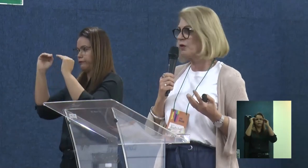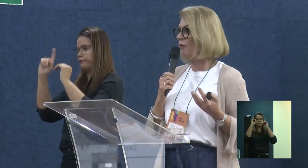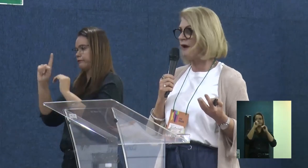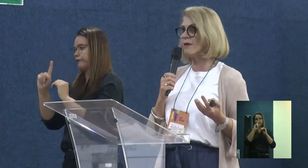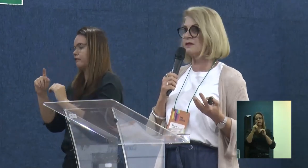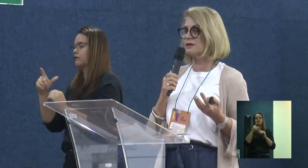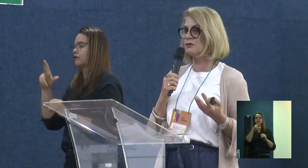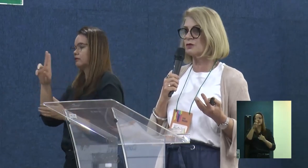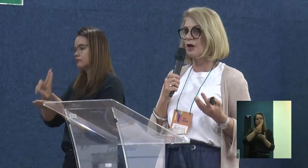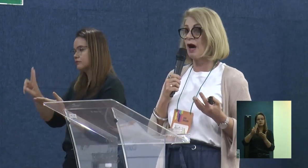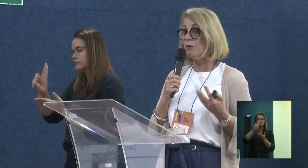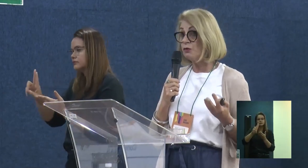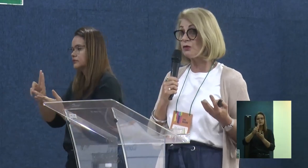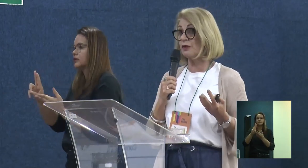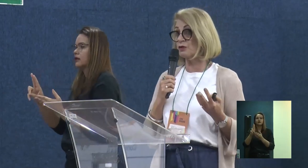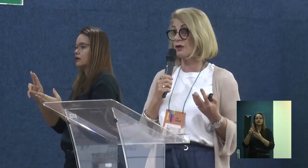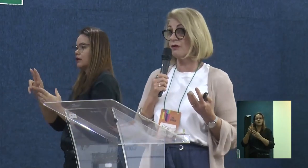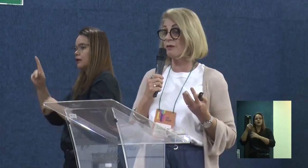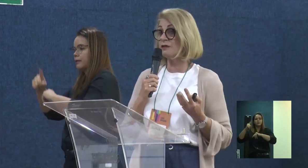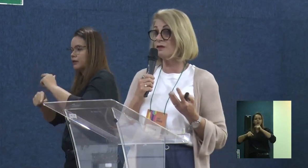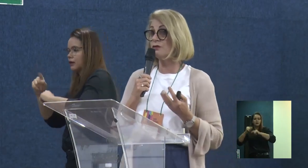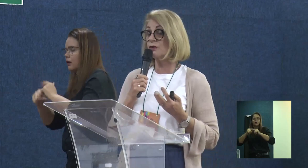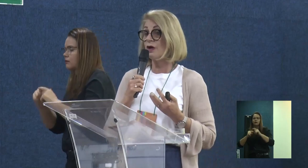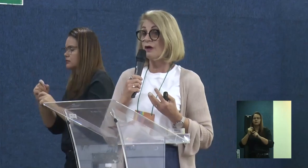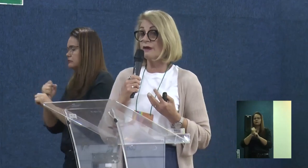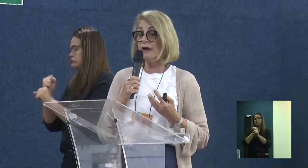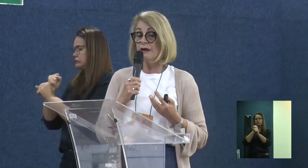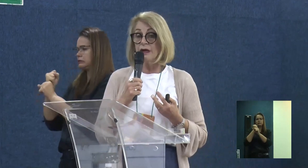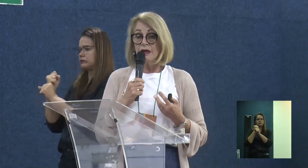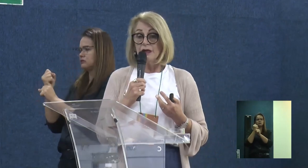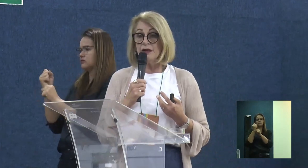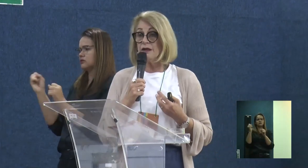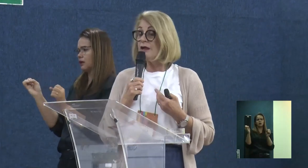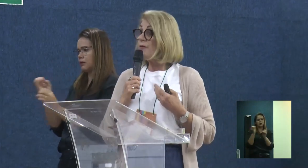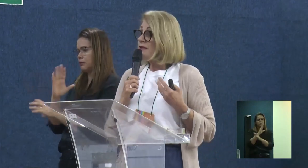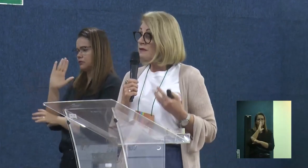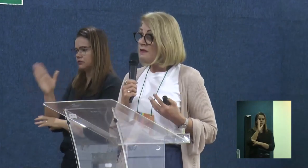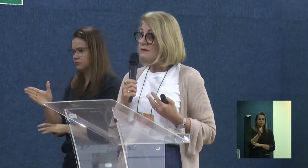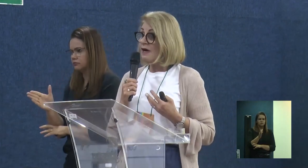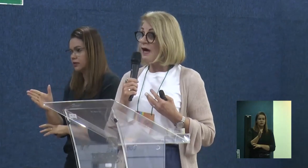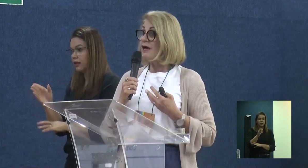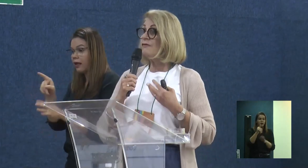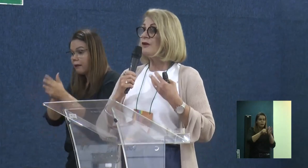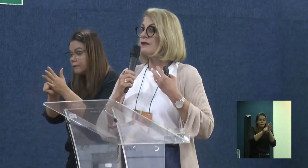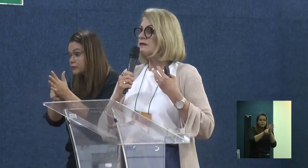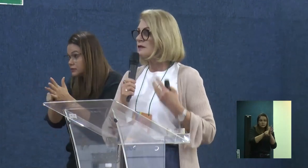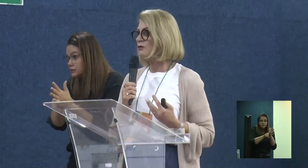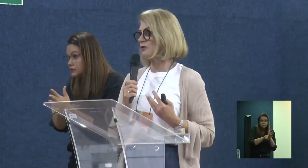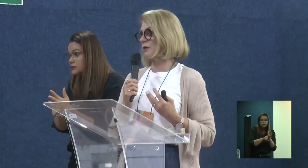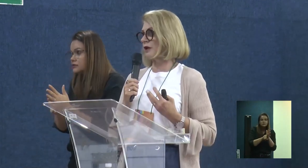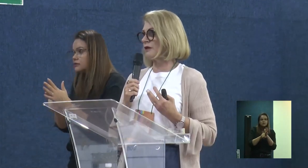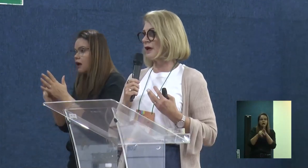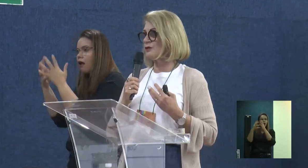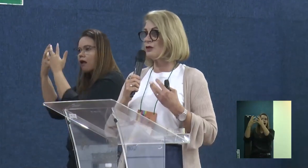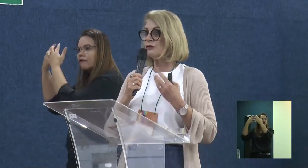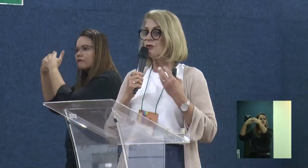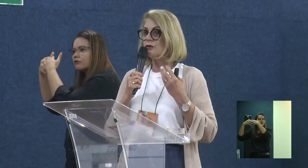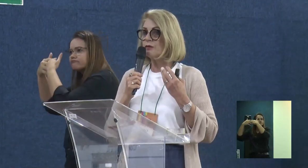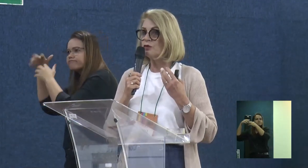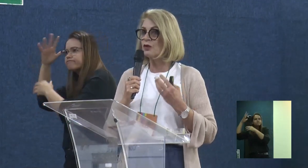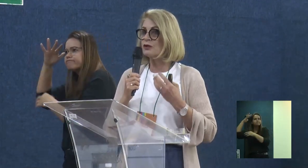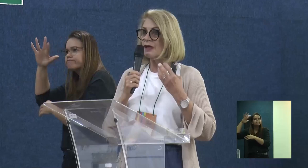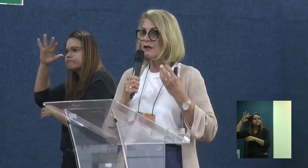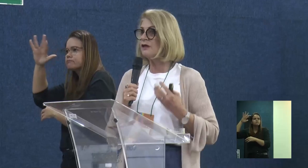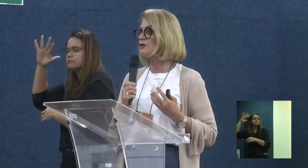algum produto. não, não é mais isso. Há muito tempo já não é mais isso. E a pesquisa, a reflexão sobre a realidade,